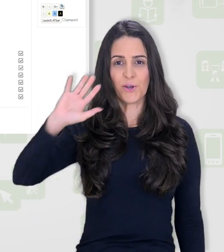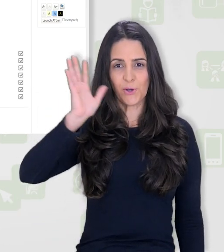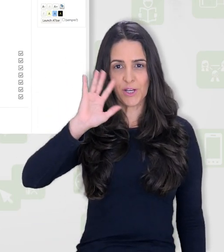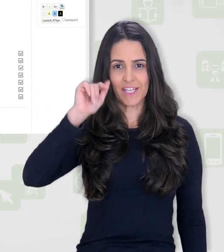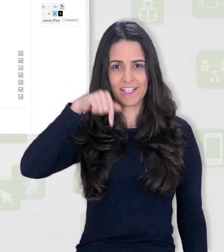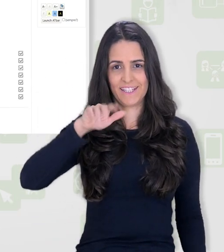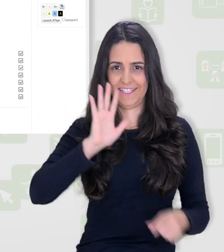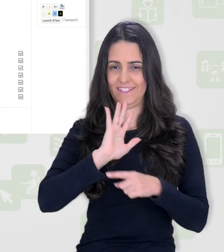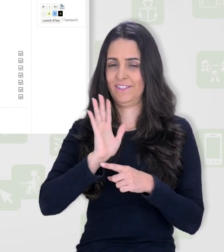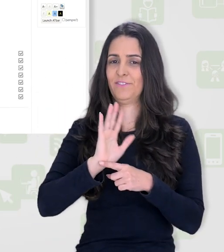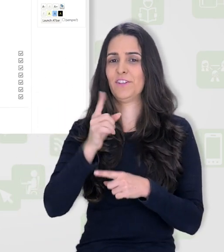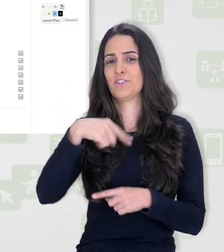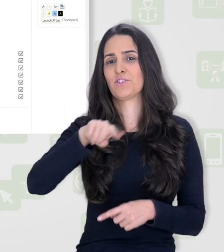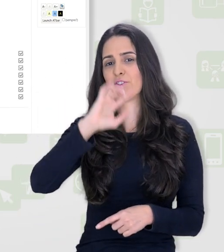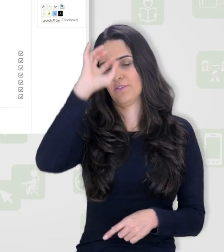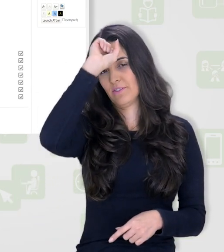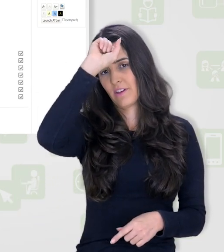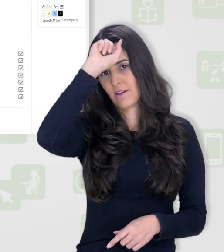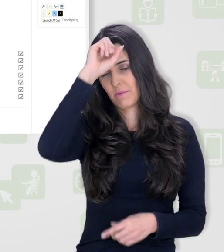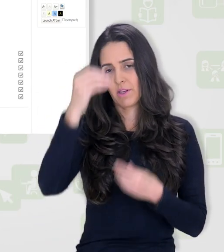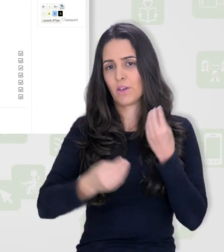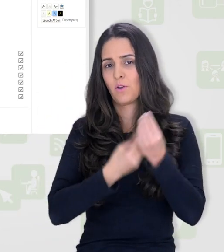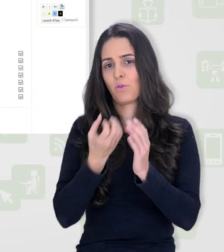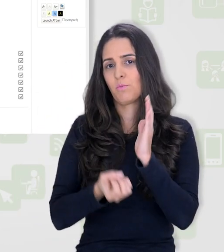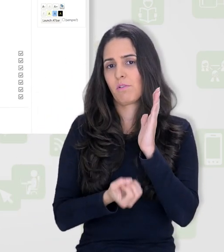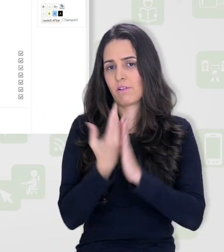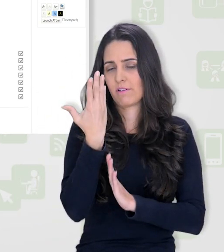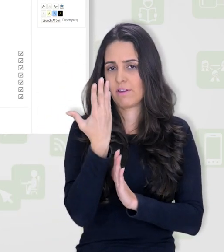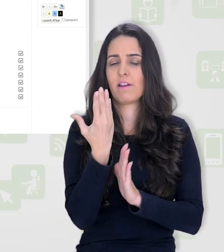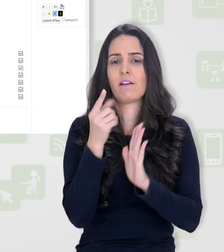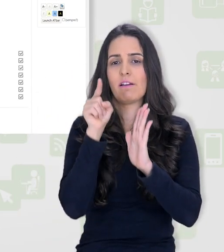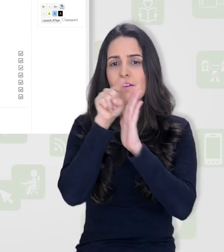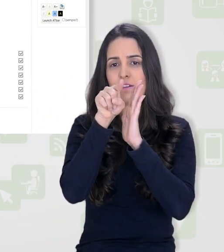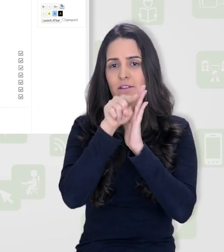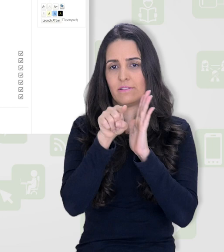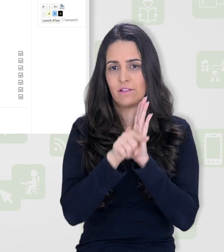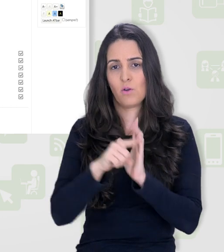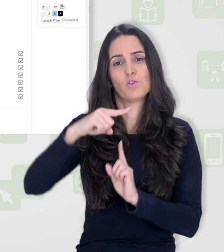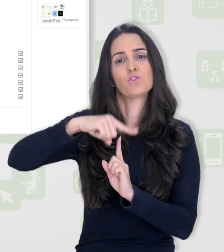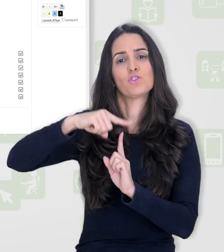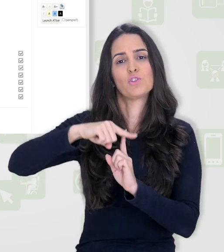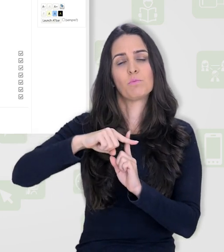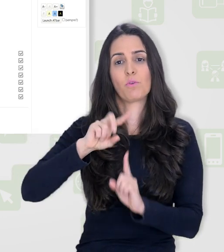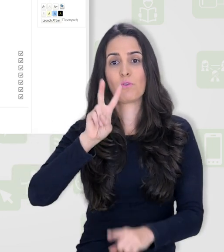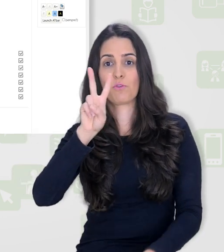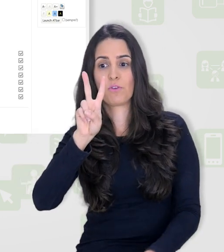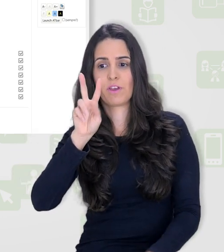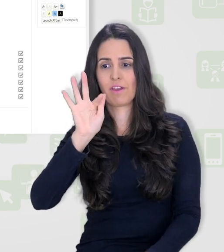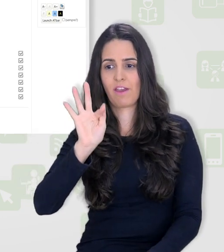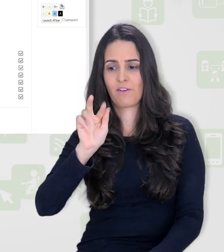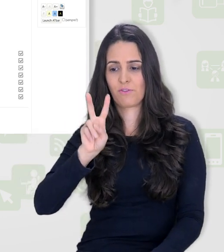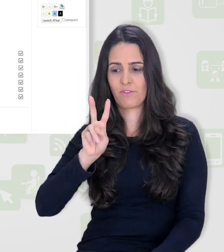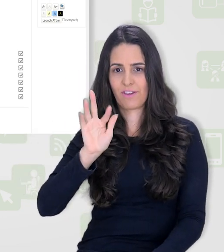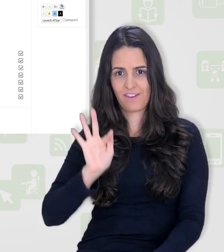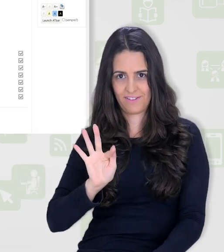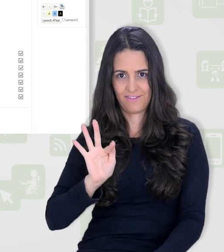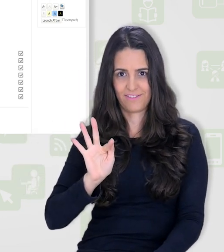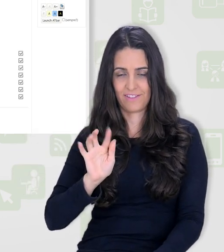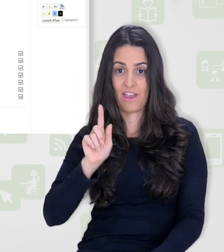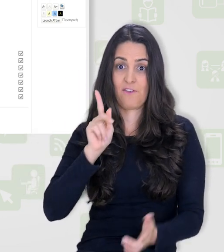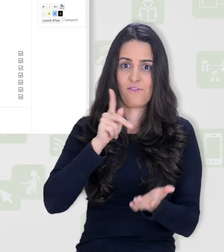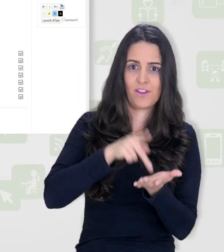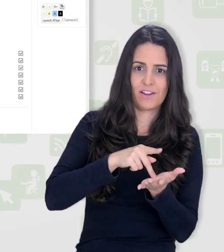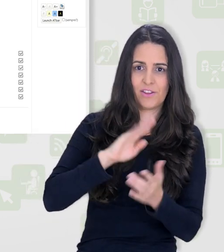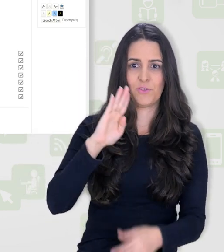Olá, neste vídeo tutorial vamos aprender a criar questão do tipo verdadeiro ou falso